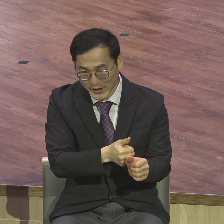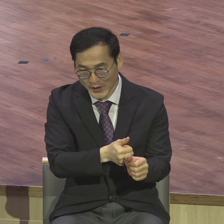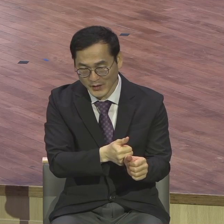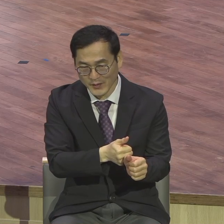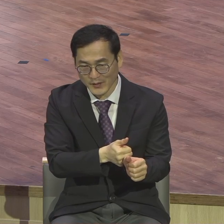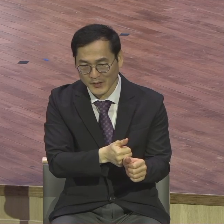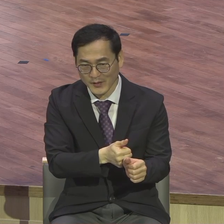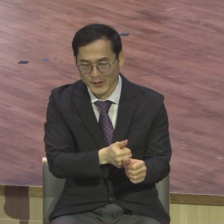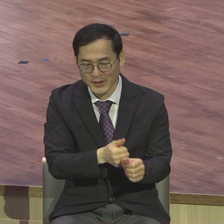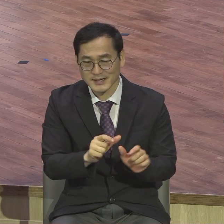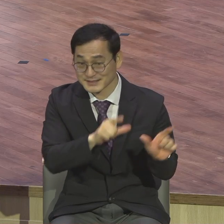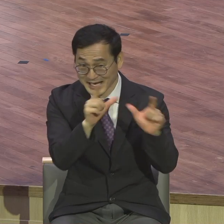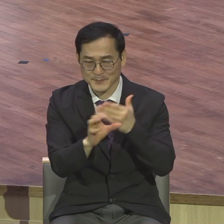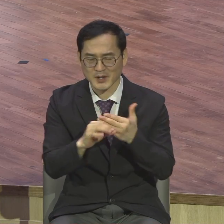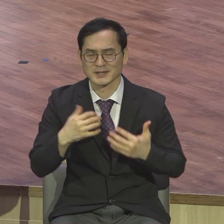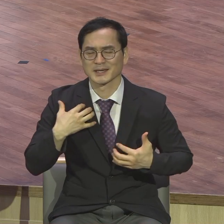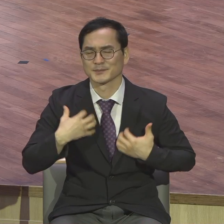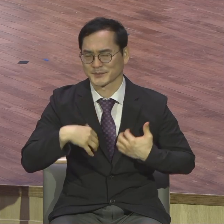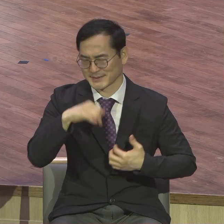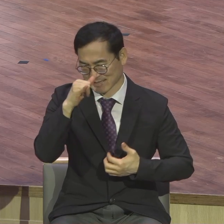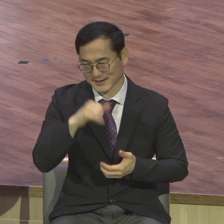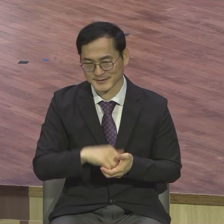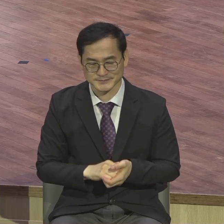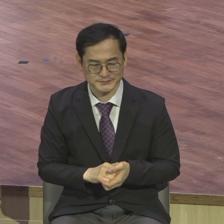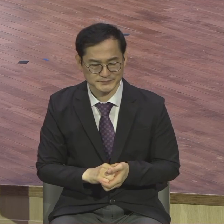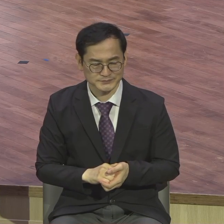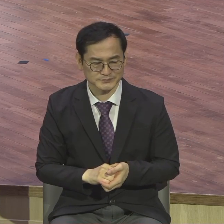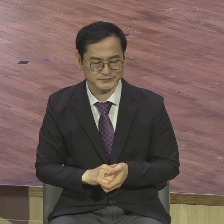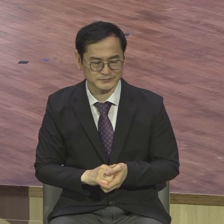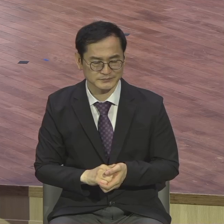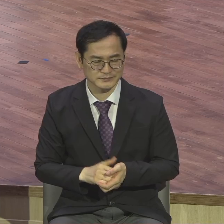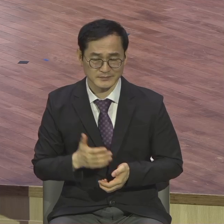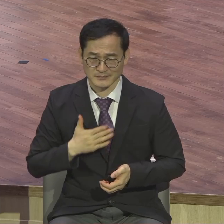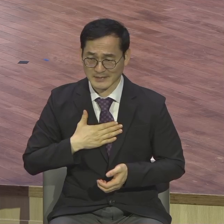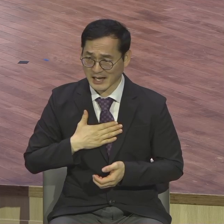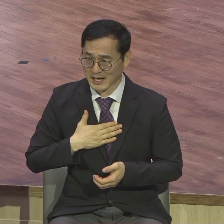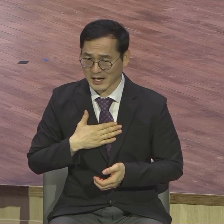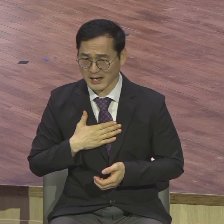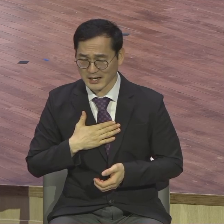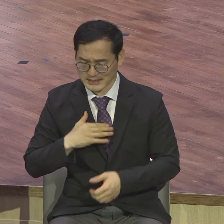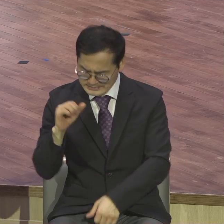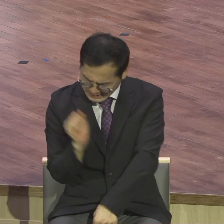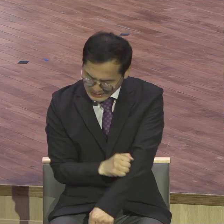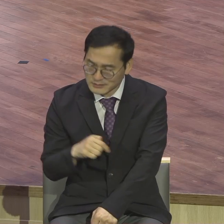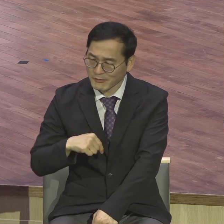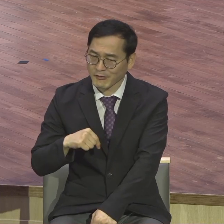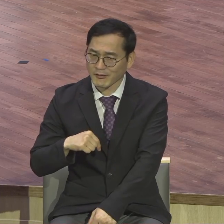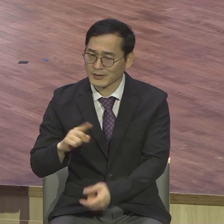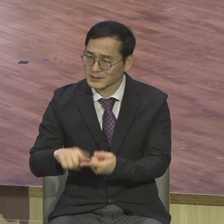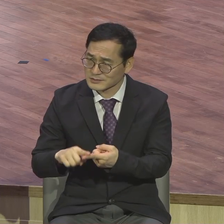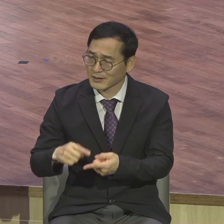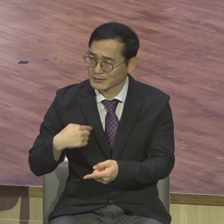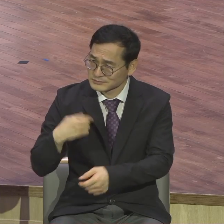은사를 은사하도록 합니다 너무 즐거워요 너무 감사해요 너무 기뻐요 너무 신나요